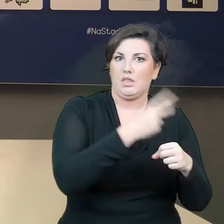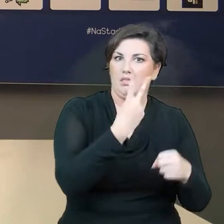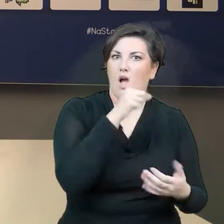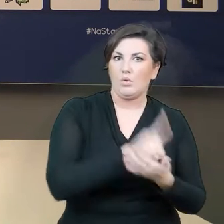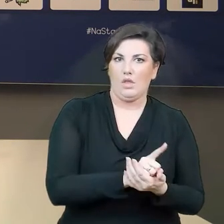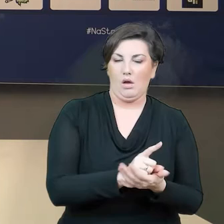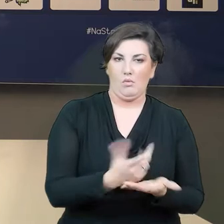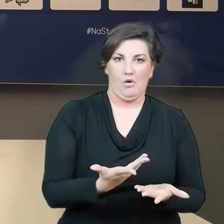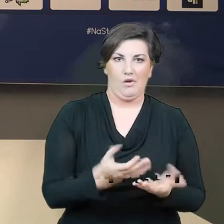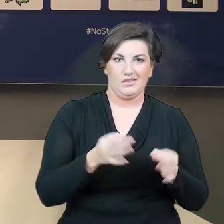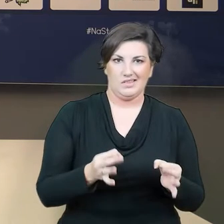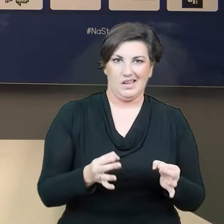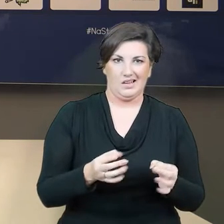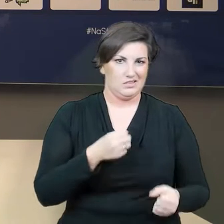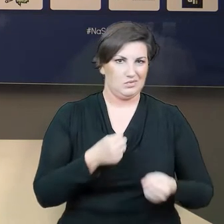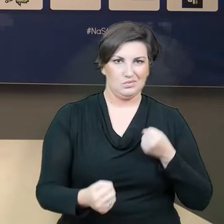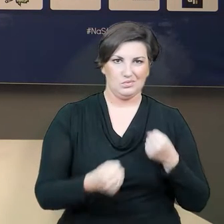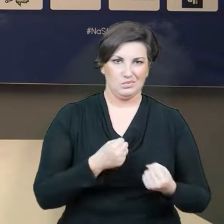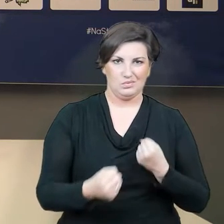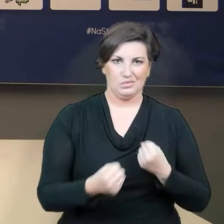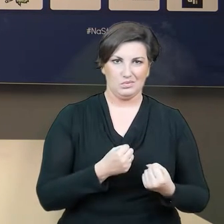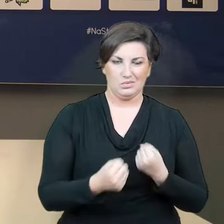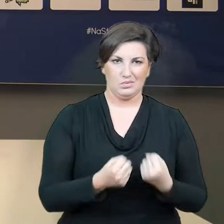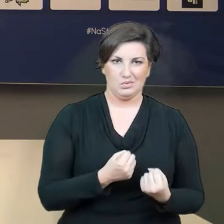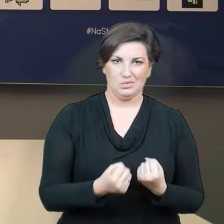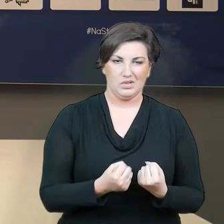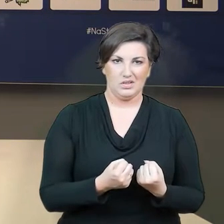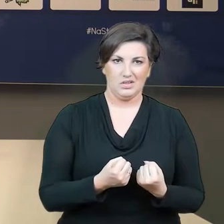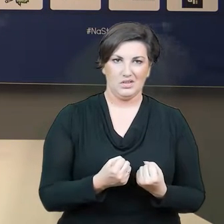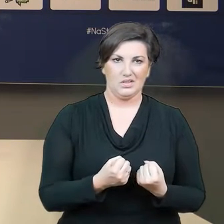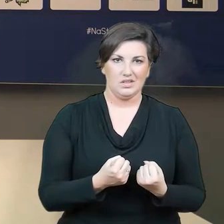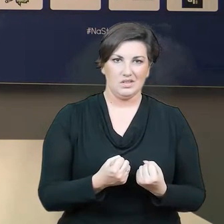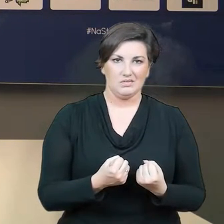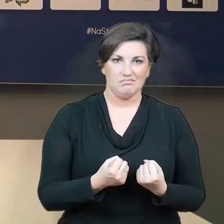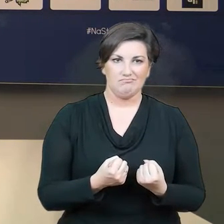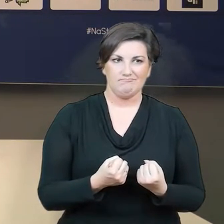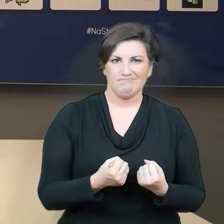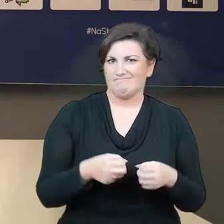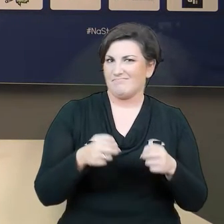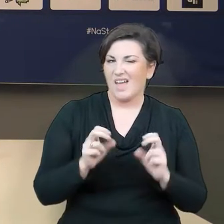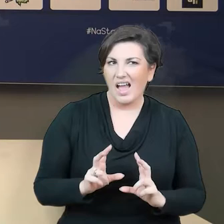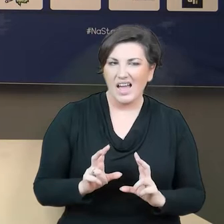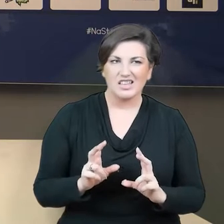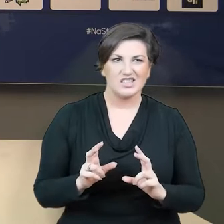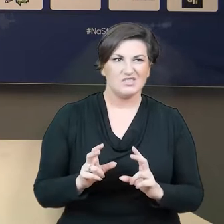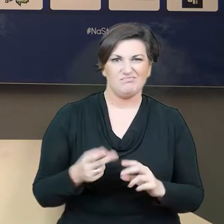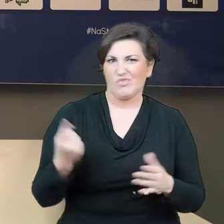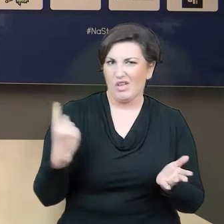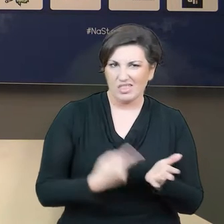przychodzi nam to zdecydowanie trudniej. Czy pecha? W ostatnim meczu mieliśmy kilka sytuacji.